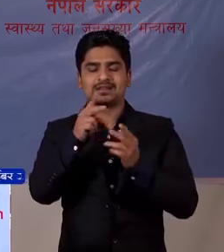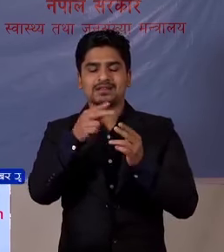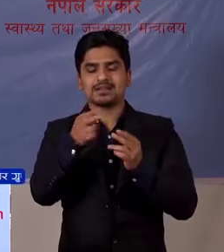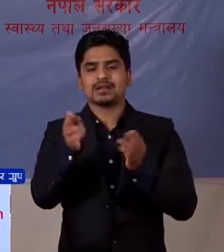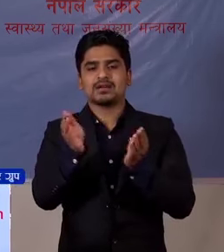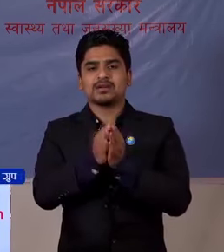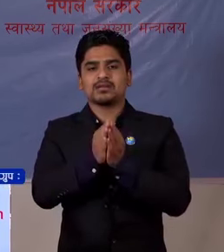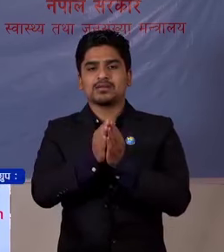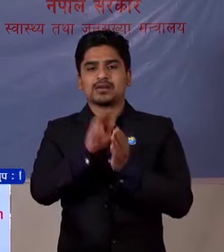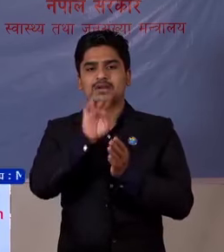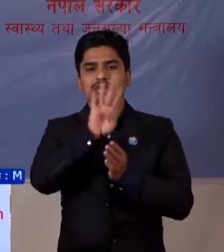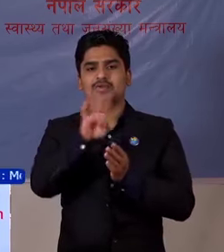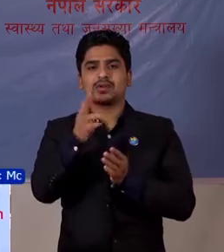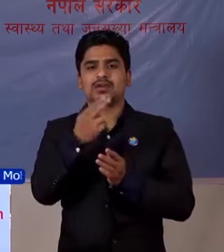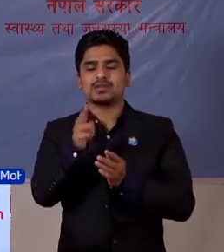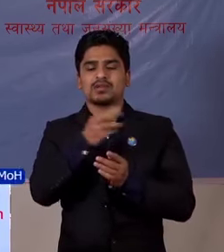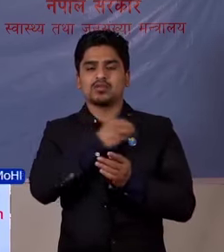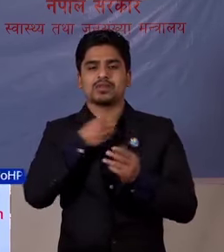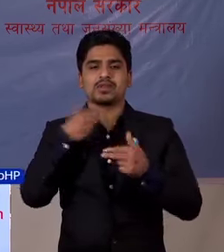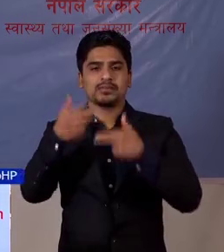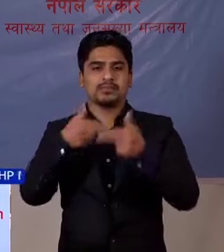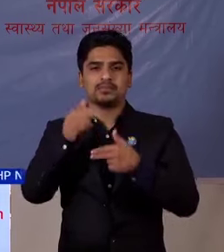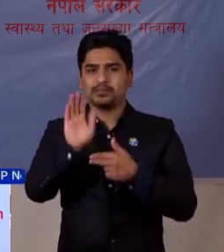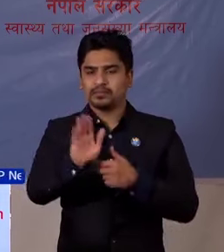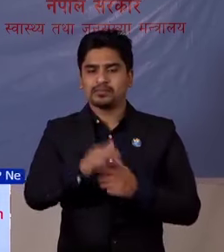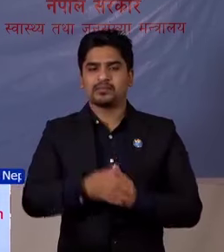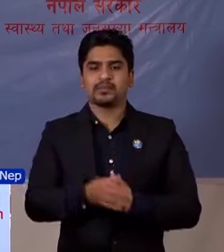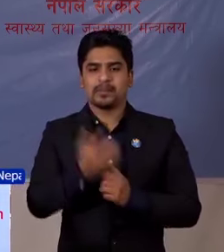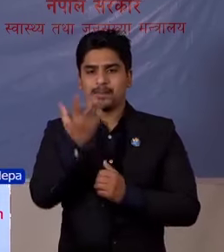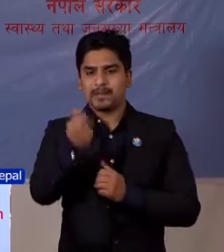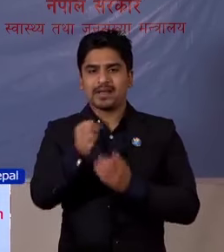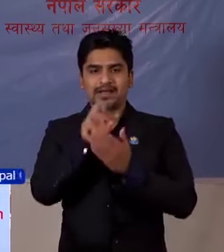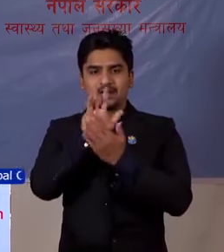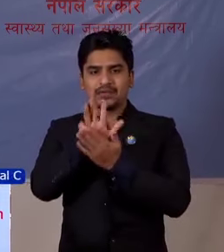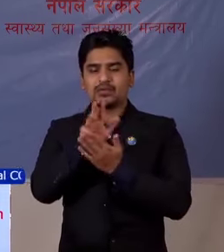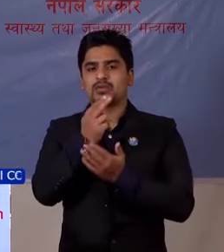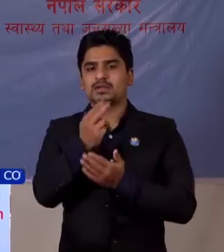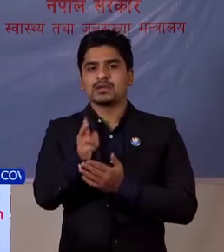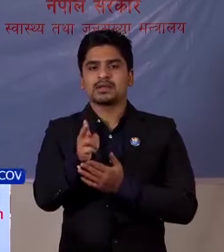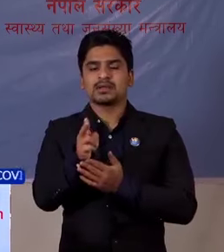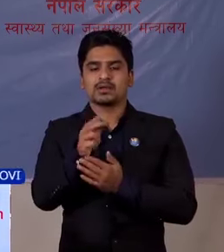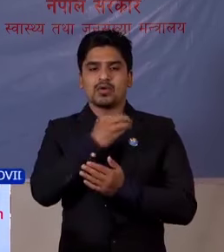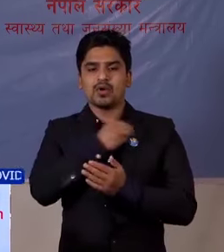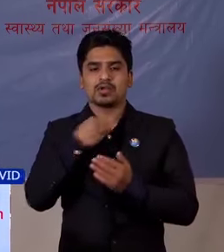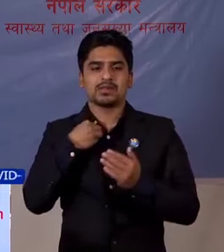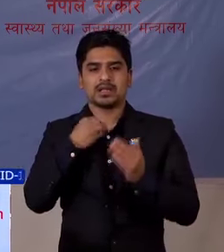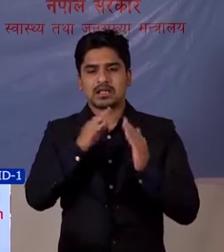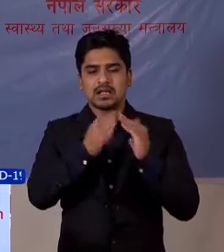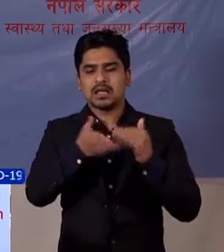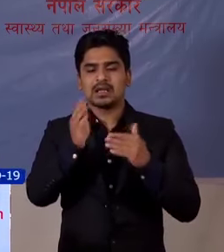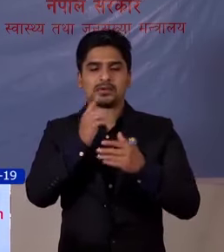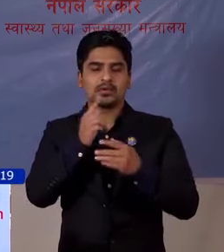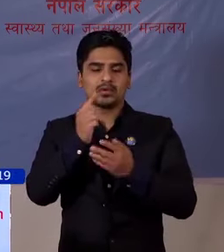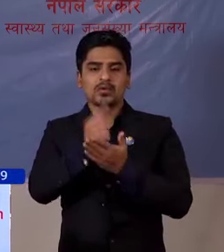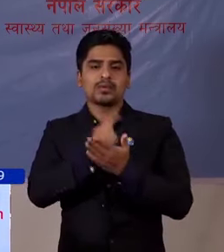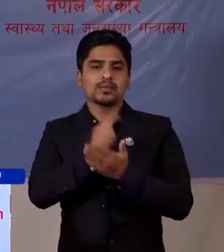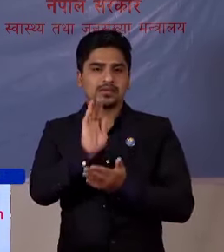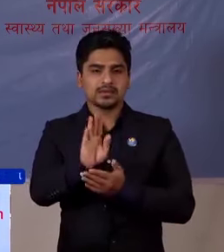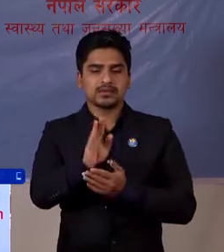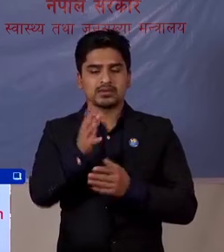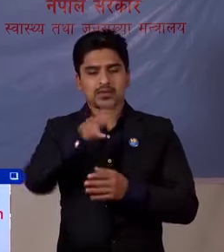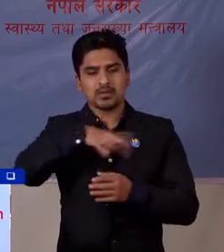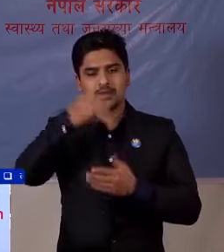गरी कुल 44 जाना को उपचार भई रहेको छा बाकी नौ जाना चाई अस्पताल लियामदे गरेको अबस्ता छा र सबई